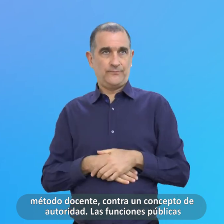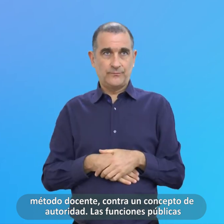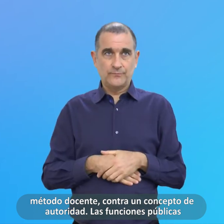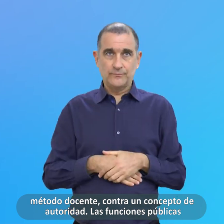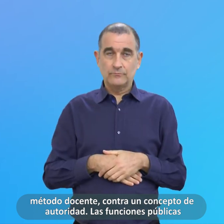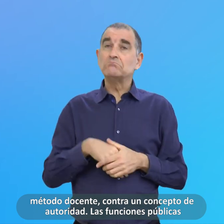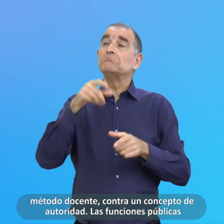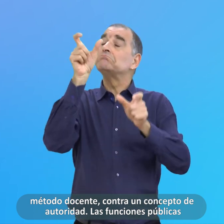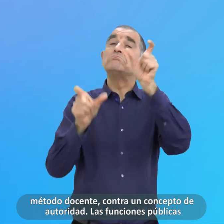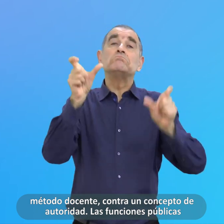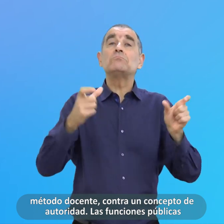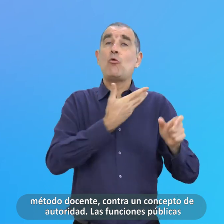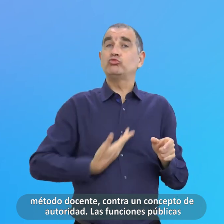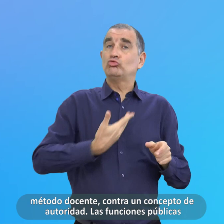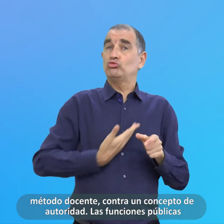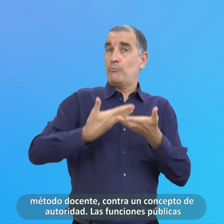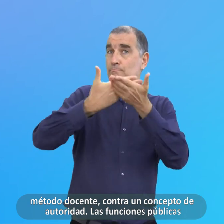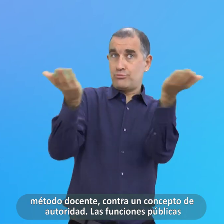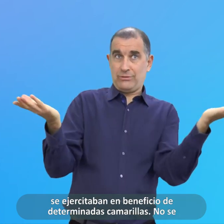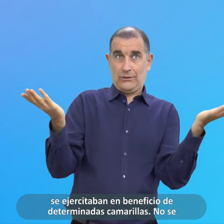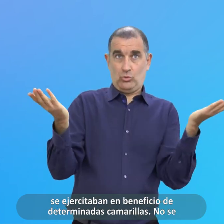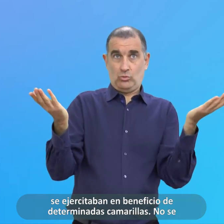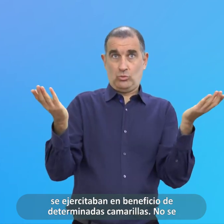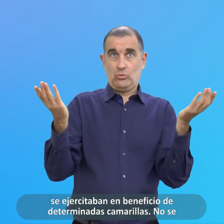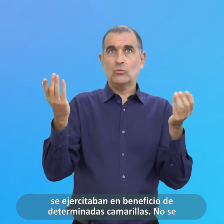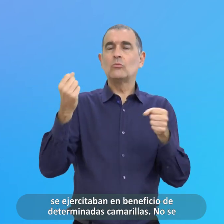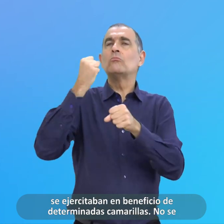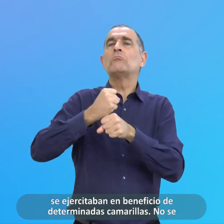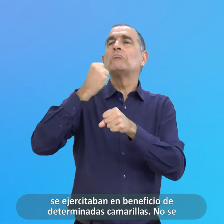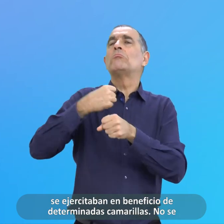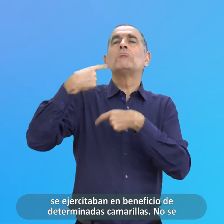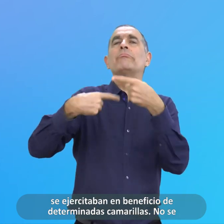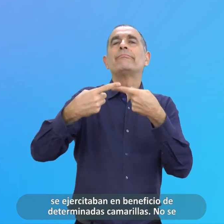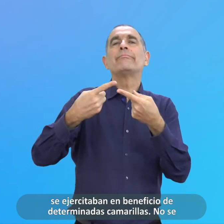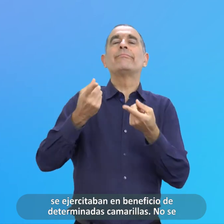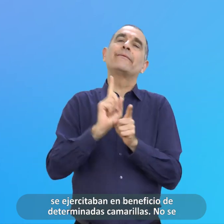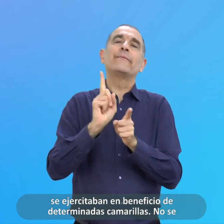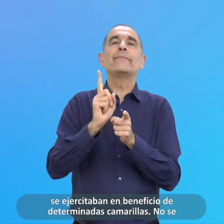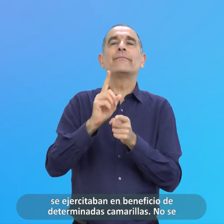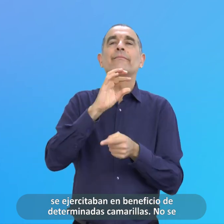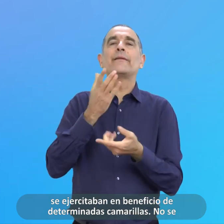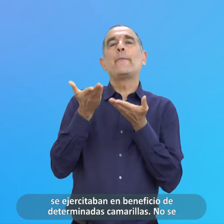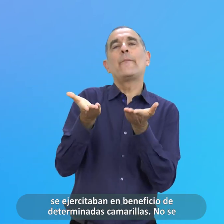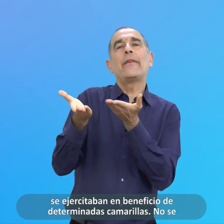Las Funciones Públicas Se Ejercitaban En Beneficio De